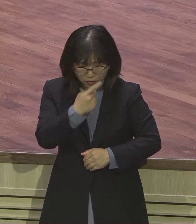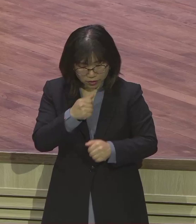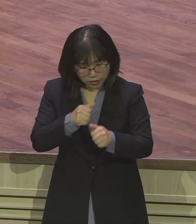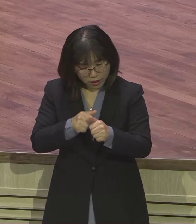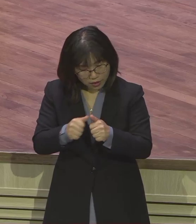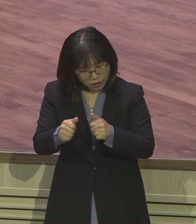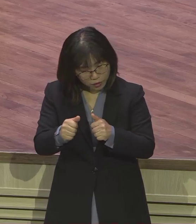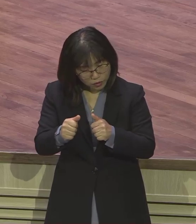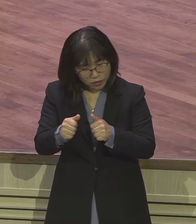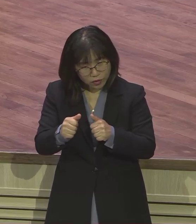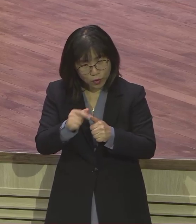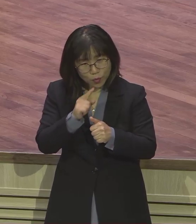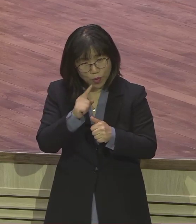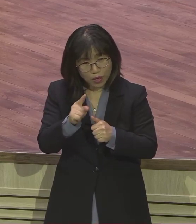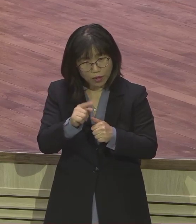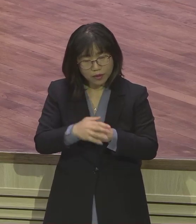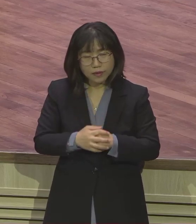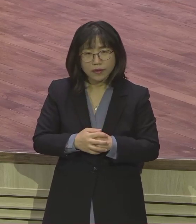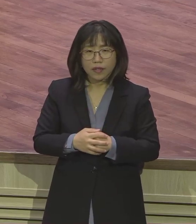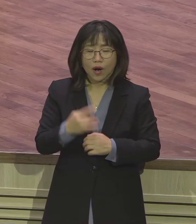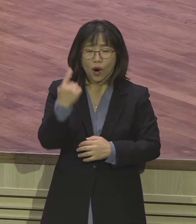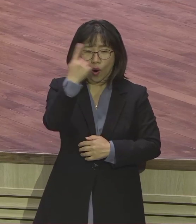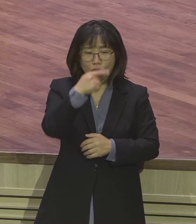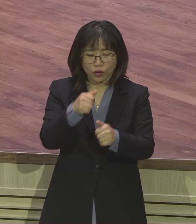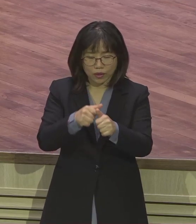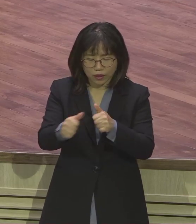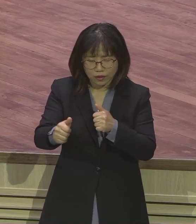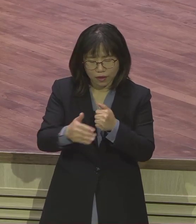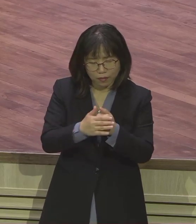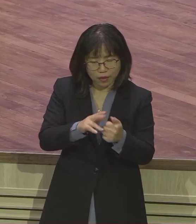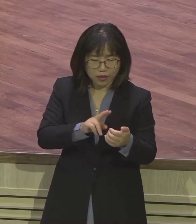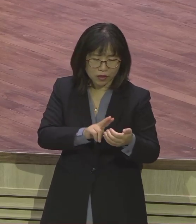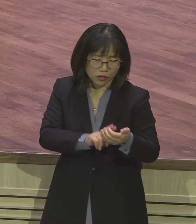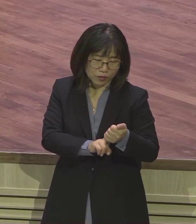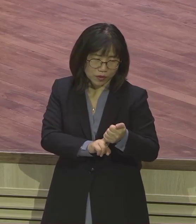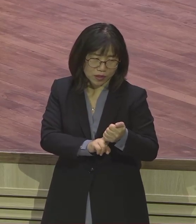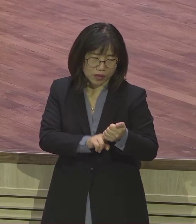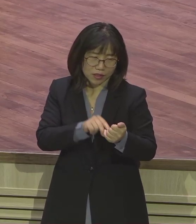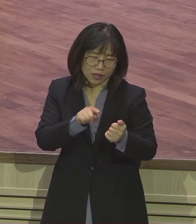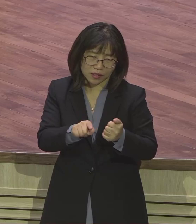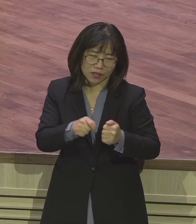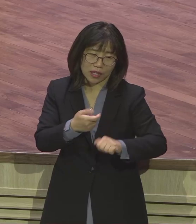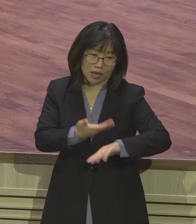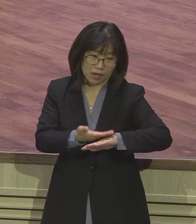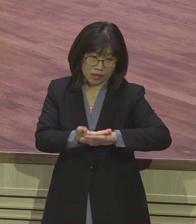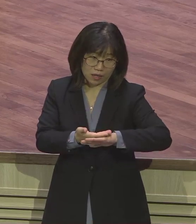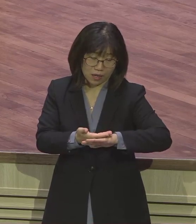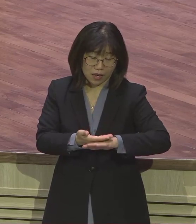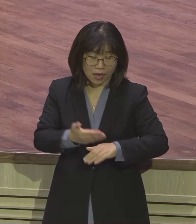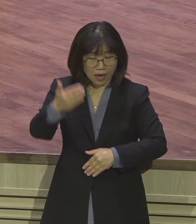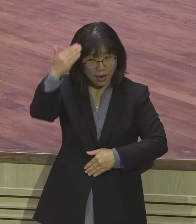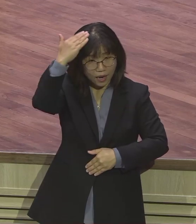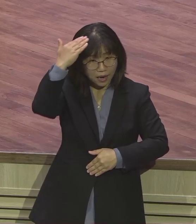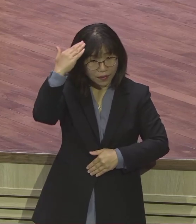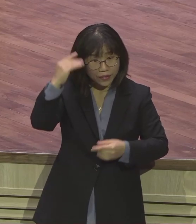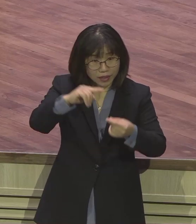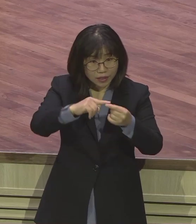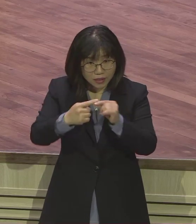잘생겼기 때문에 그를 살려 했다. 우리 한글에서는 그래 잘생겼기 때문에